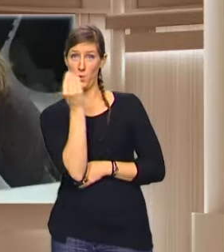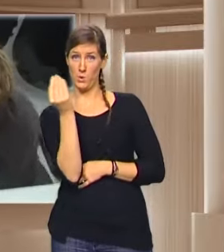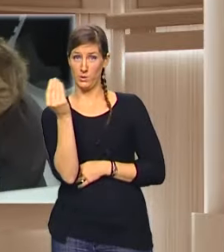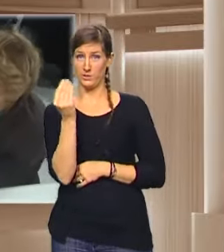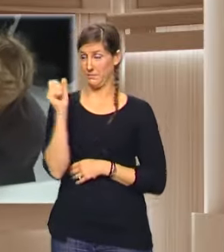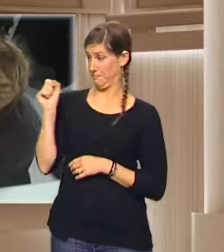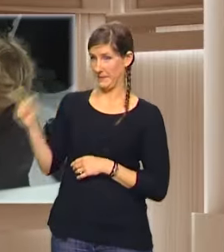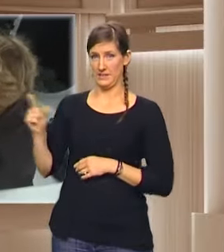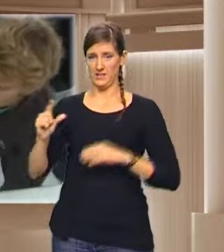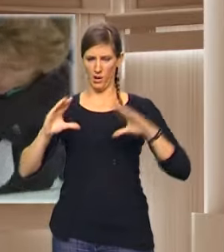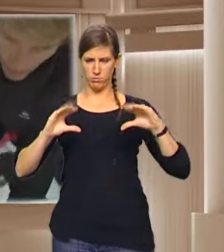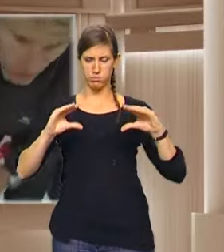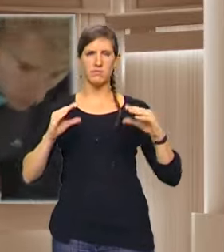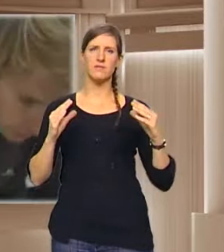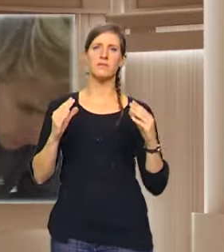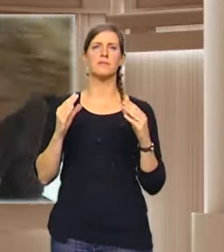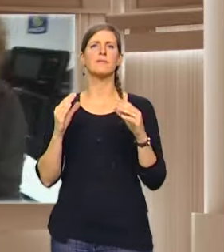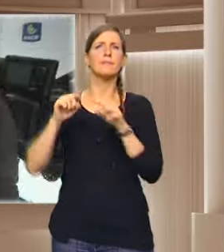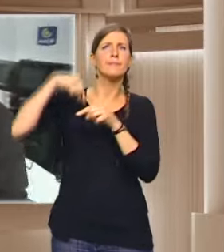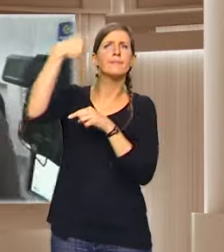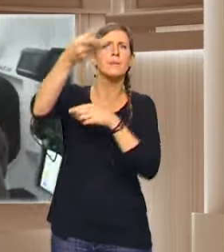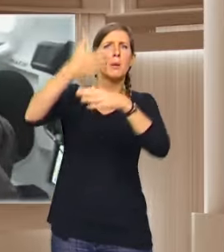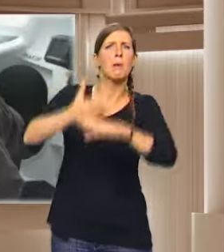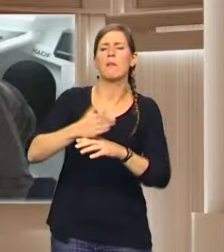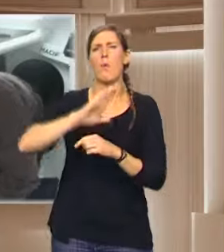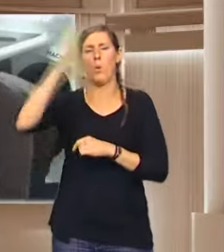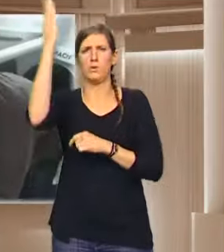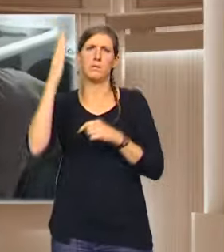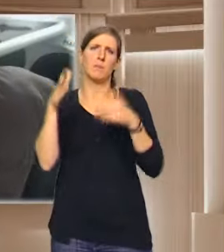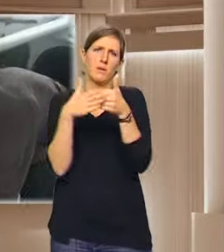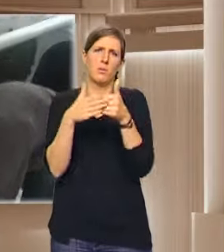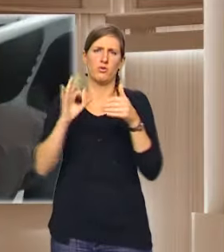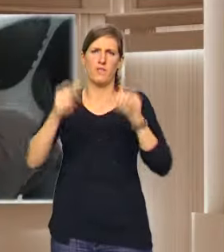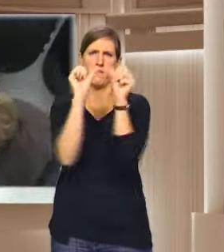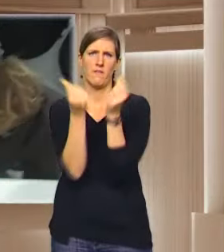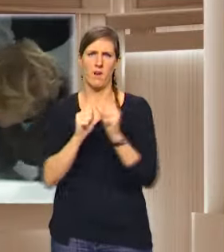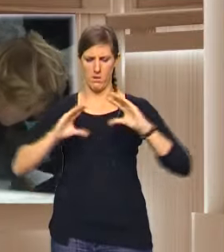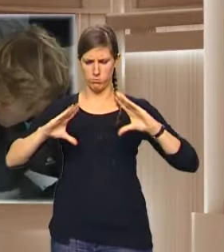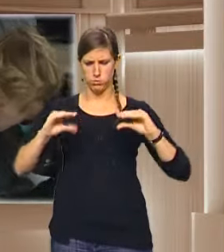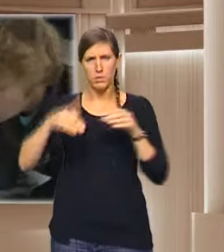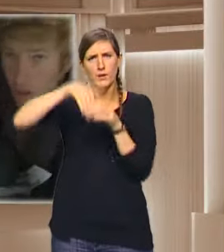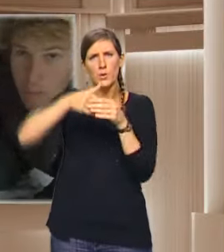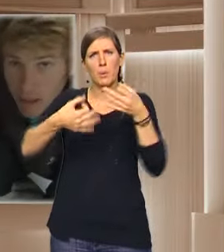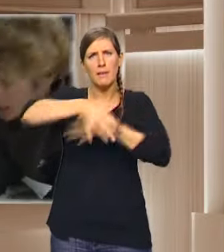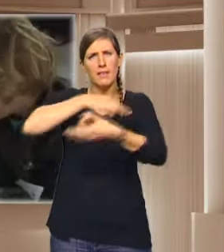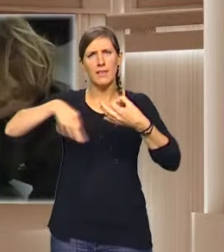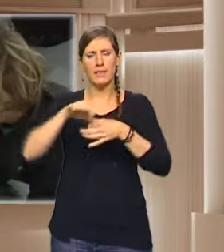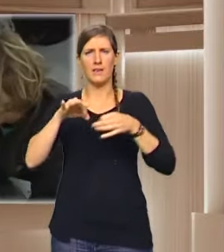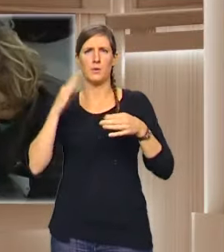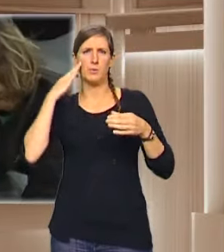un pouf. Ce n pas exactement ce pouf-là que j'ai sur le Vendée Globe. Le pouf, c'est un sac de billes. Ce qui est bien, c'est que ça épouse à peu près la forme du corps.